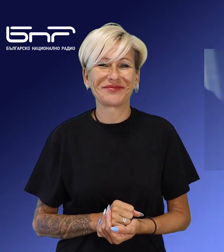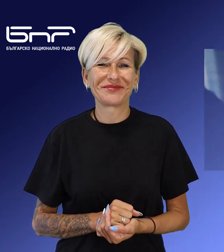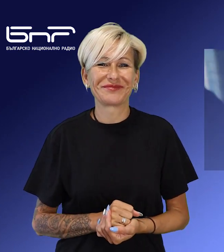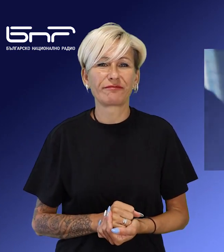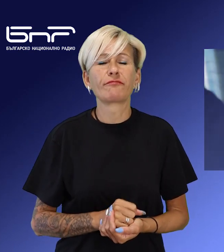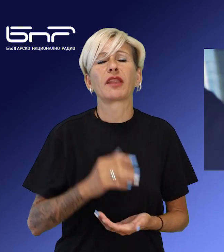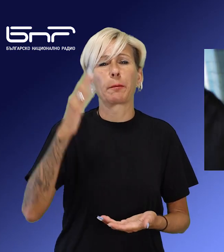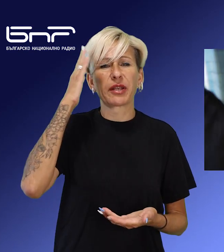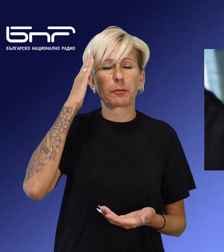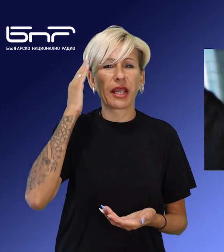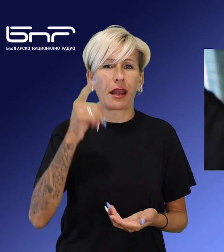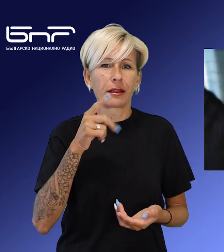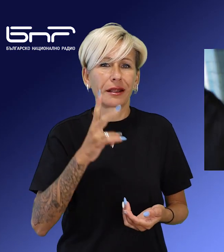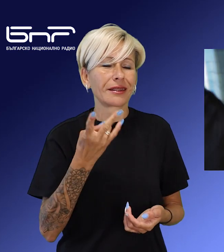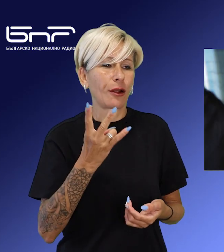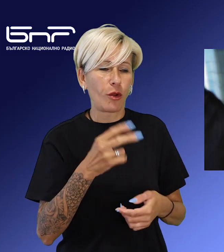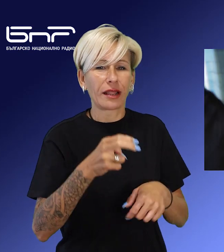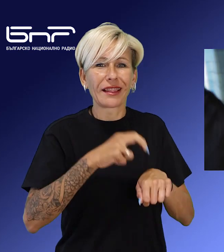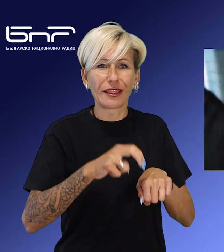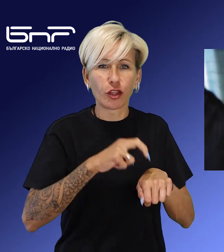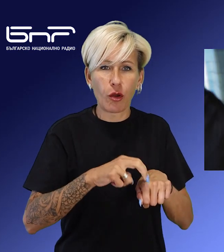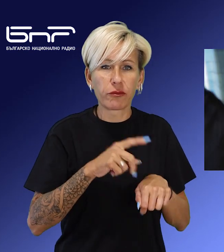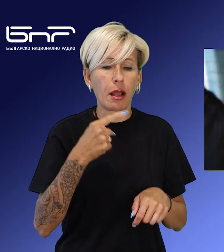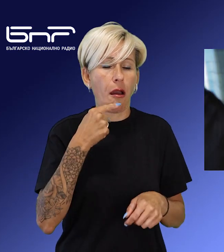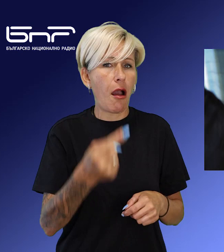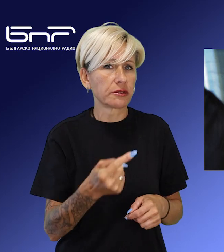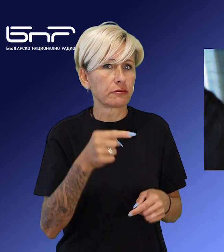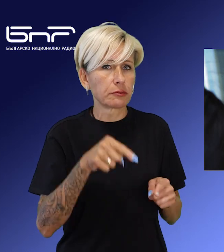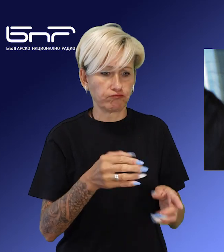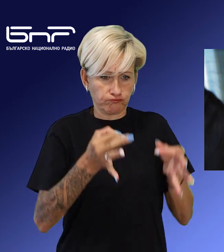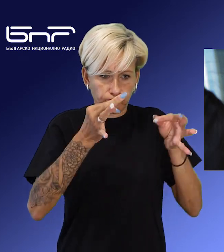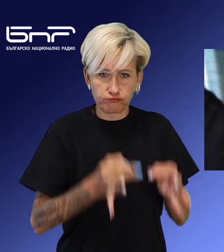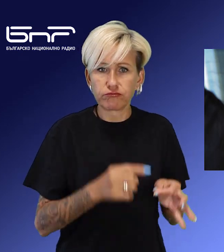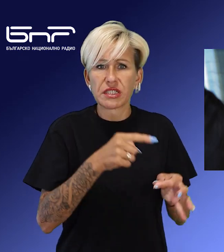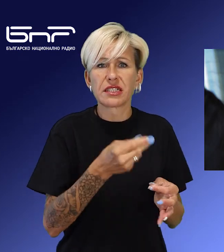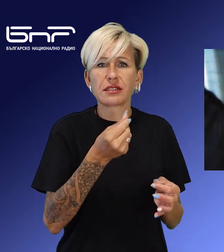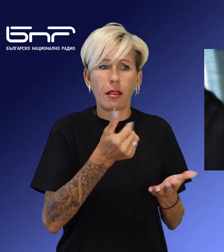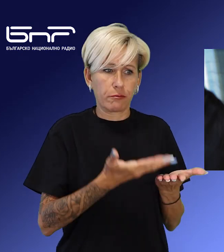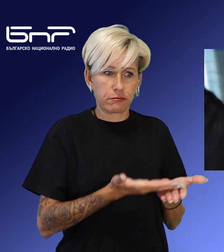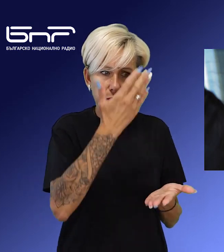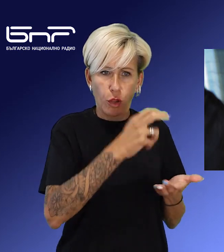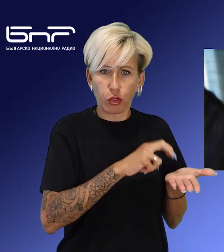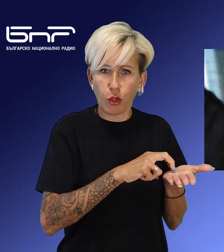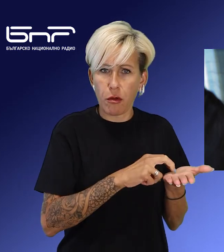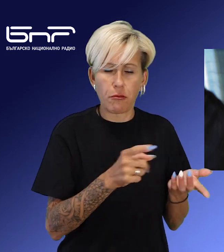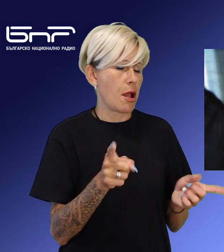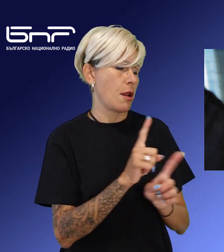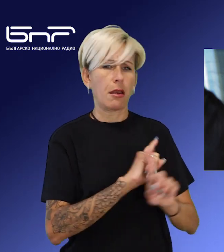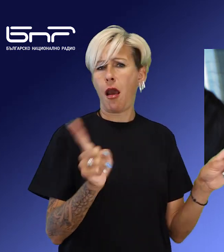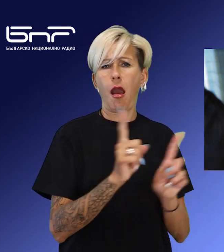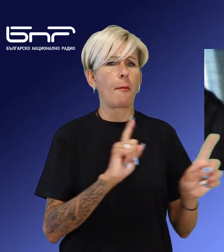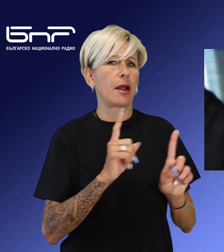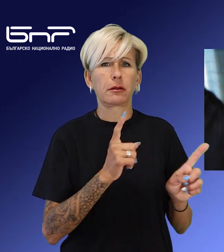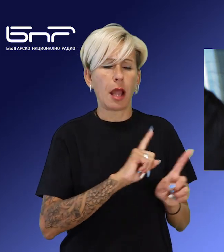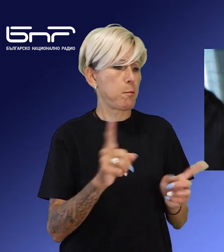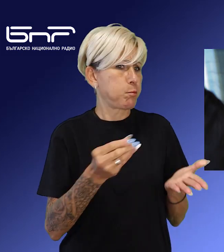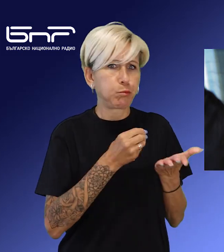Премиерът Николай Денков даде уверения свързани с цената на тока за бита. Държавата няма да допусне поскъпване до средата на следващата